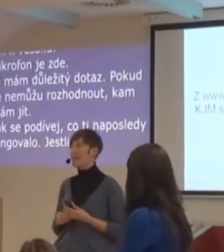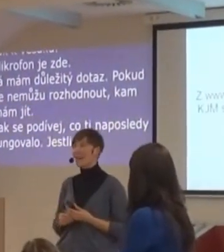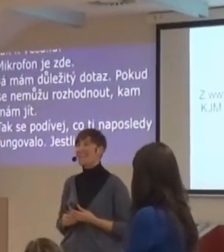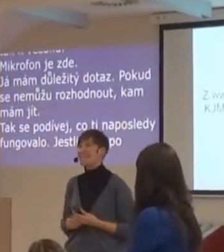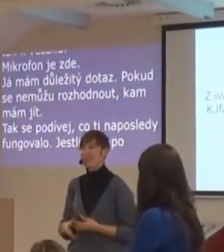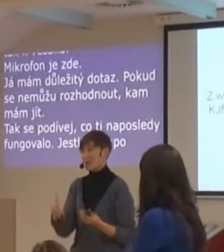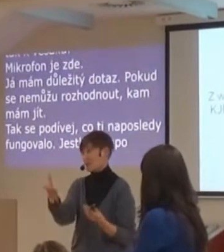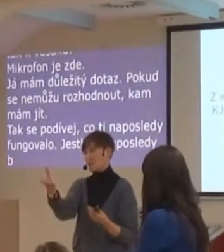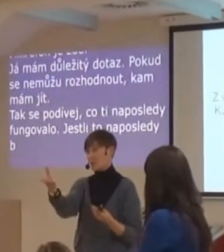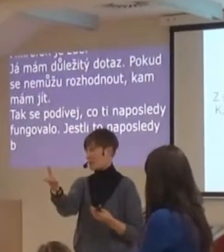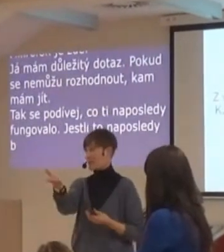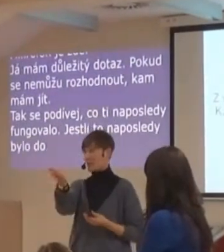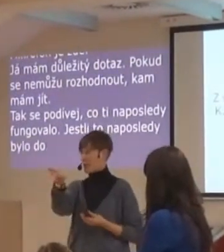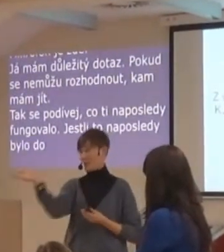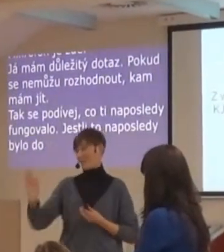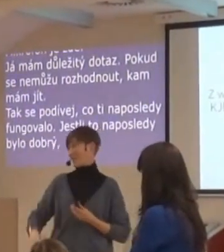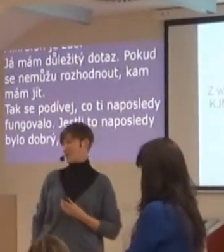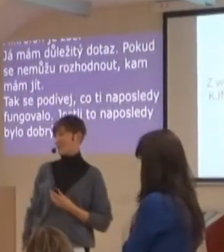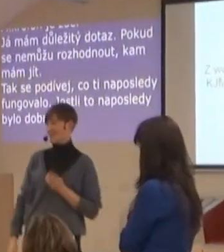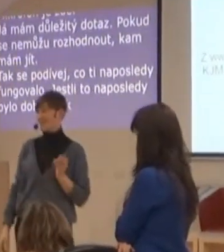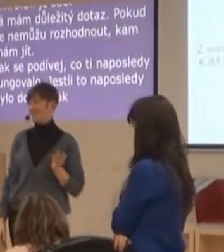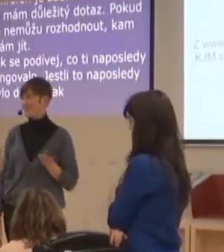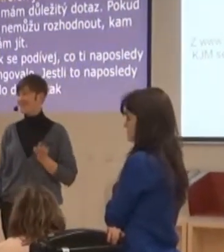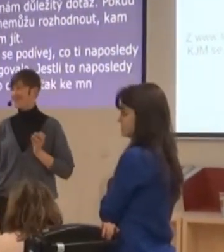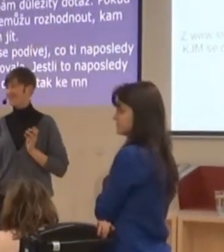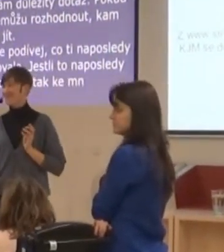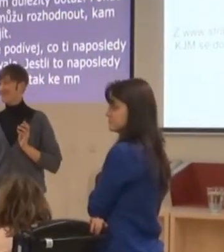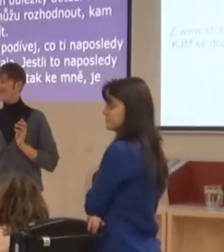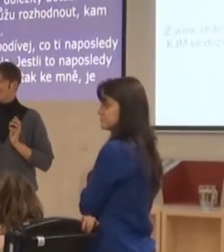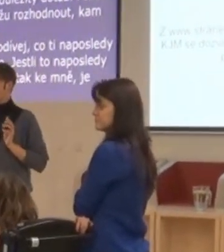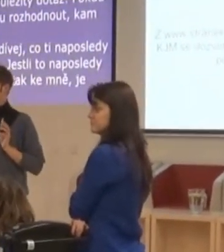vyšákům. A jestli nevíš, tak můžeš být uprostřed jako hromada do dalších lidí.